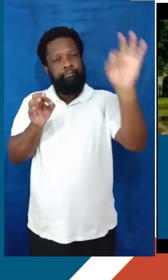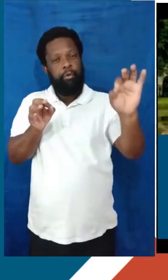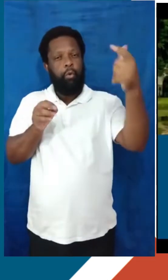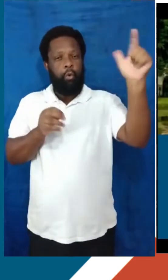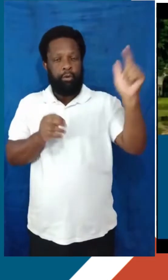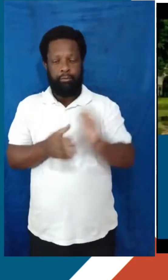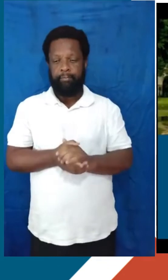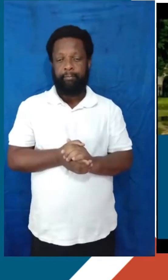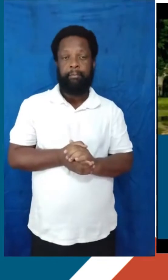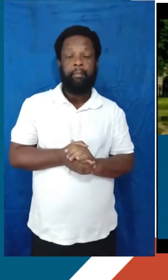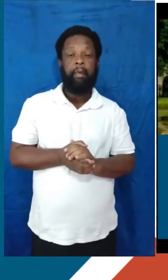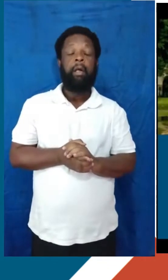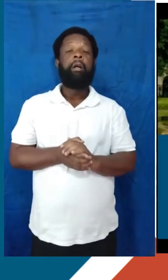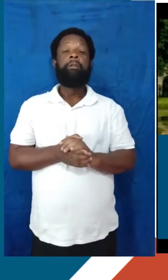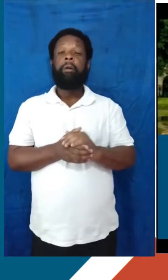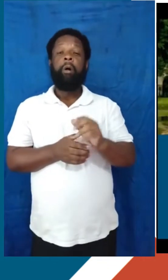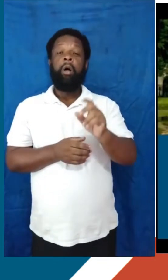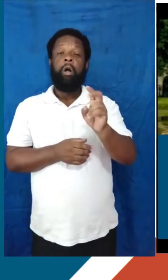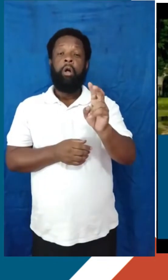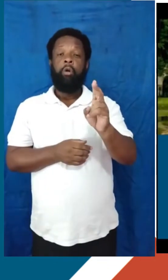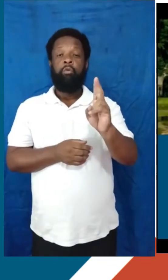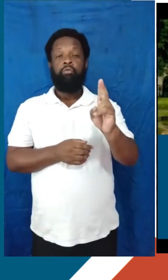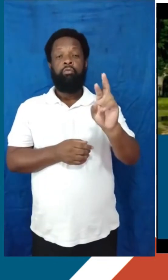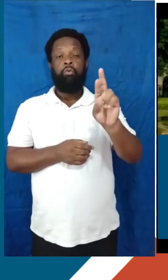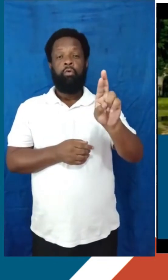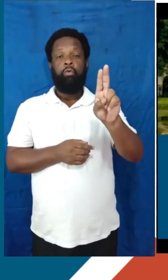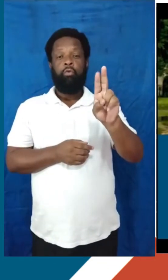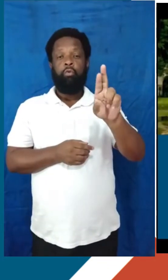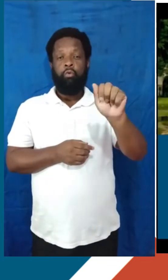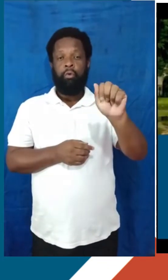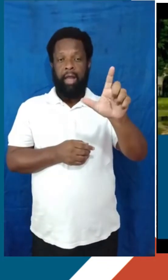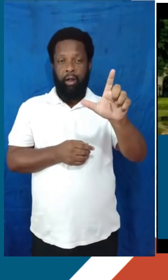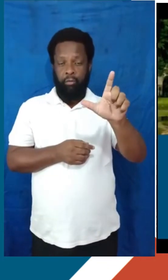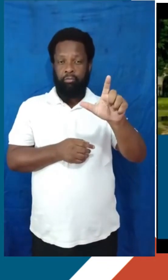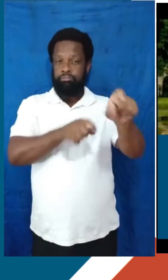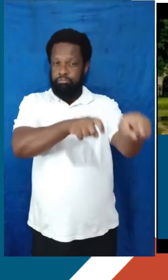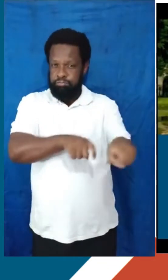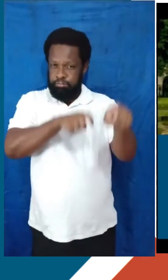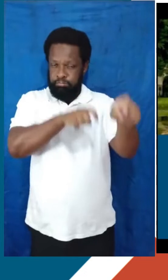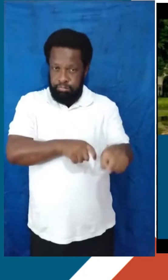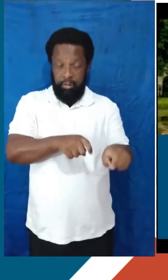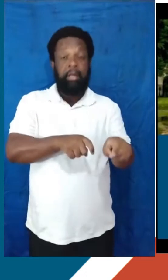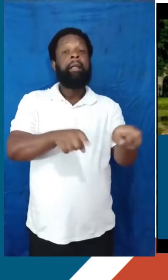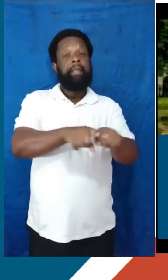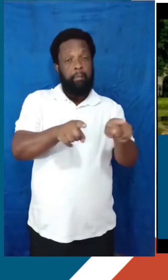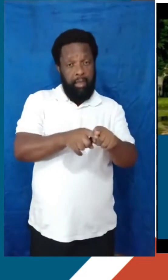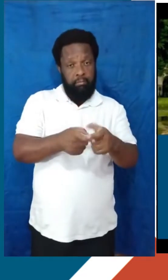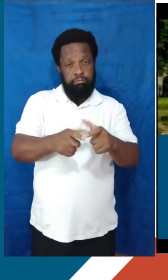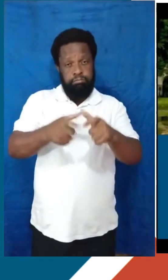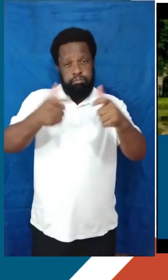A Universidade Federal Rural do Rio de Janeiro tem seu campus principal e seropédica, mas também houve um processo de expansão, tem campus também